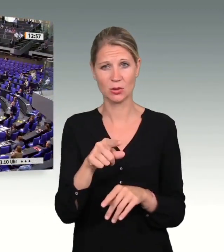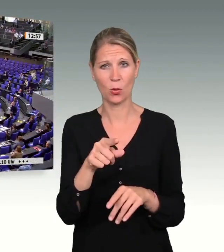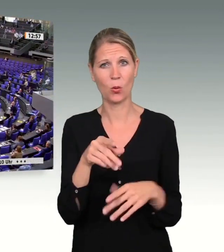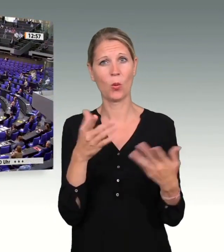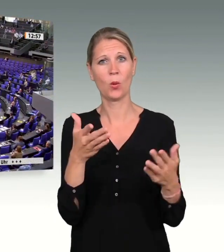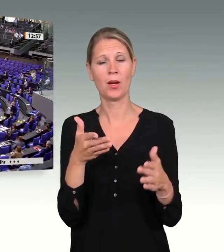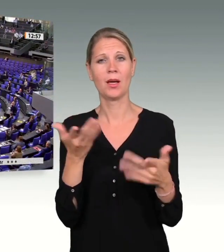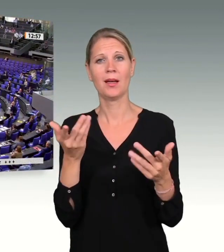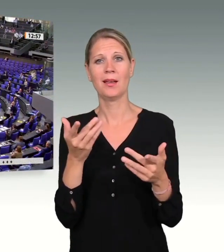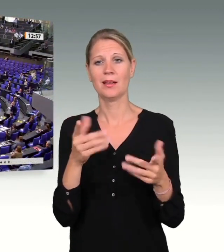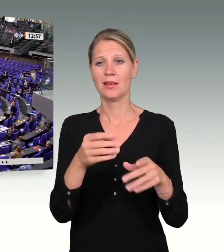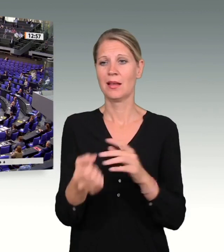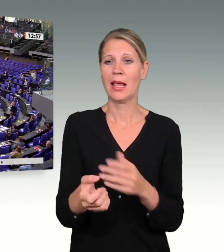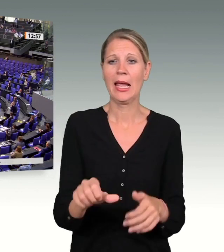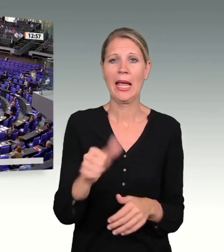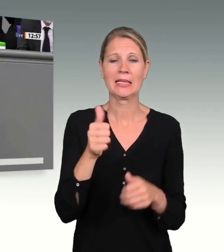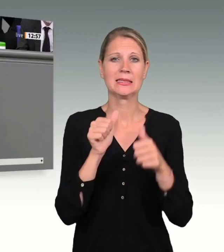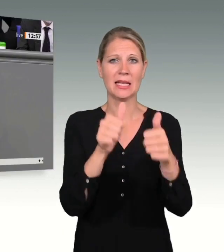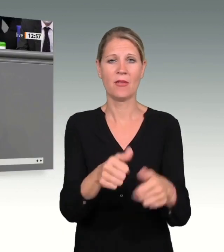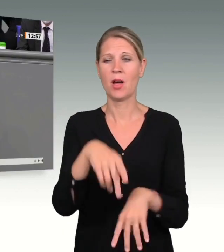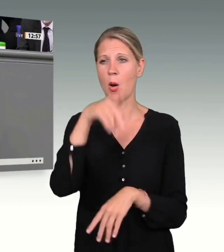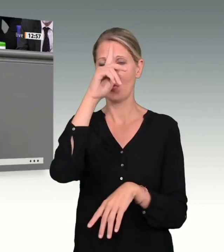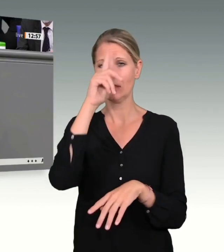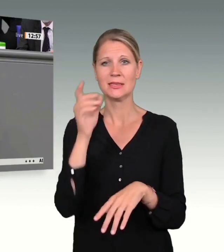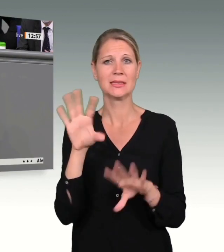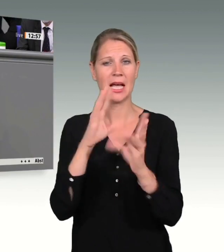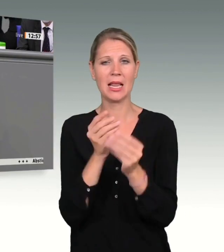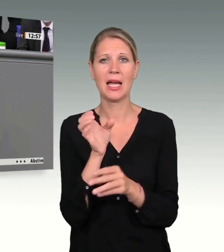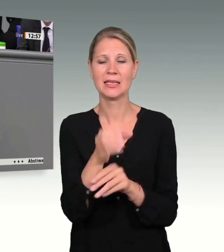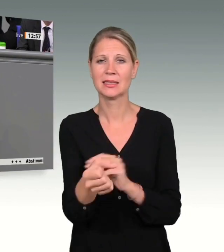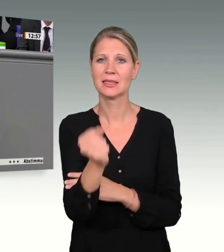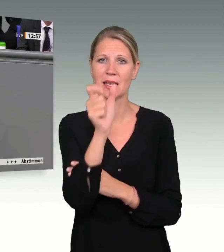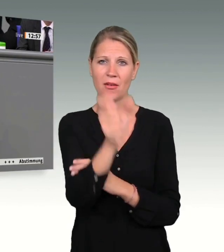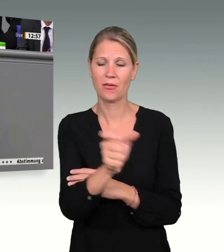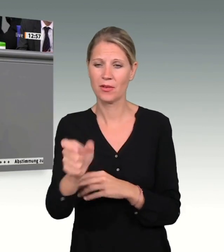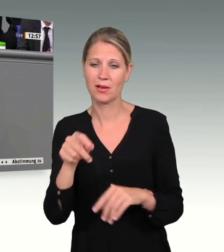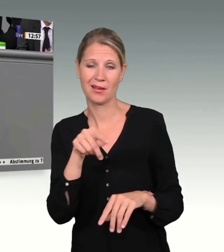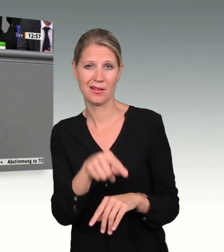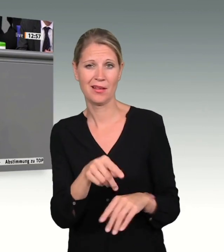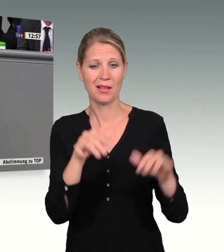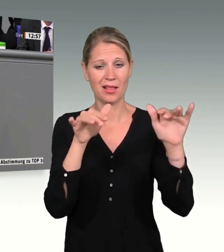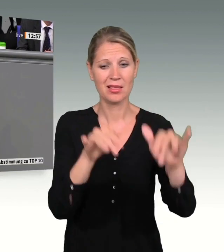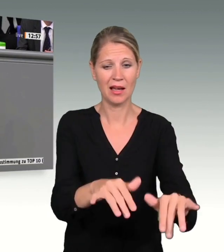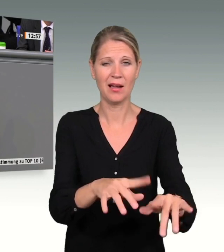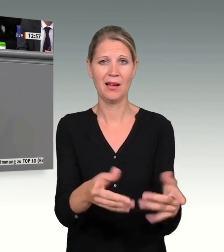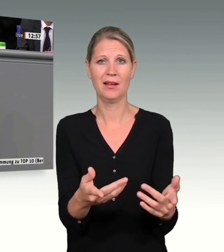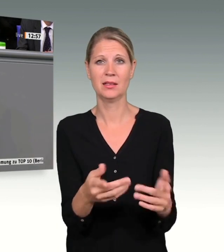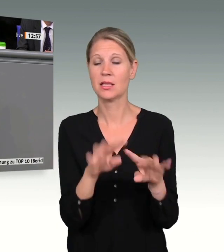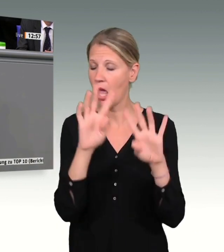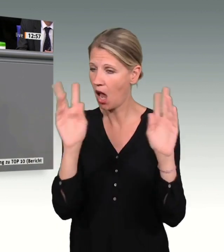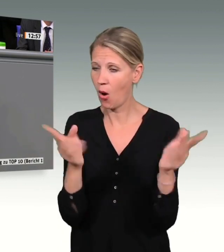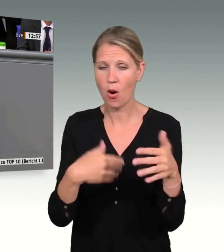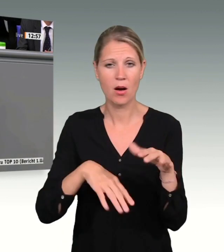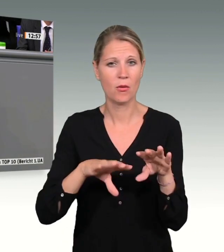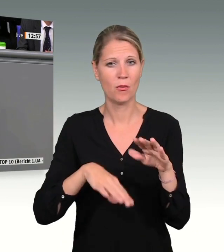den Polizistinnen und Polizisten, bei denen dieses Verbrechen unauslöschliche Spuren hinterlassen hat. Ihnen allen